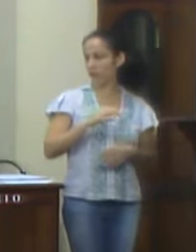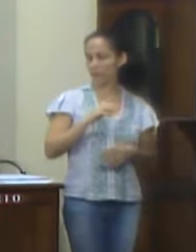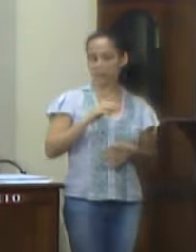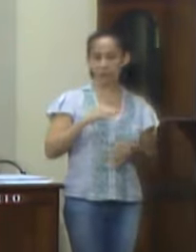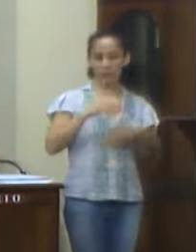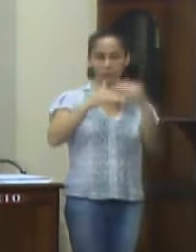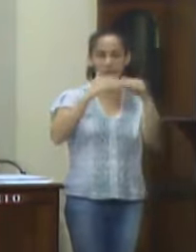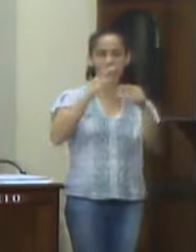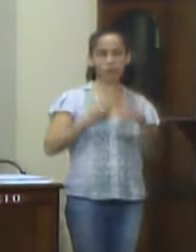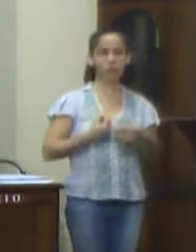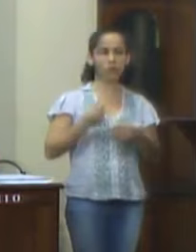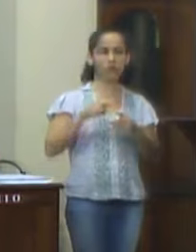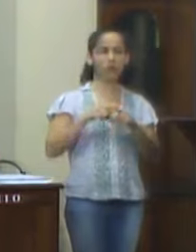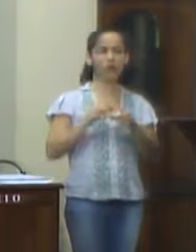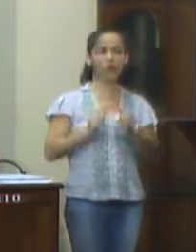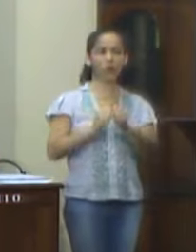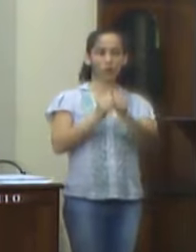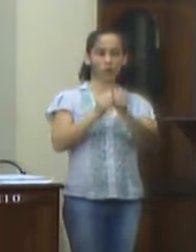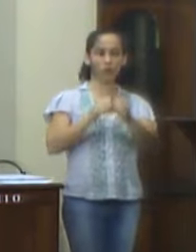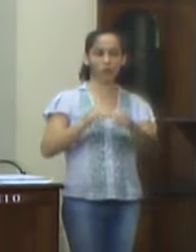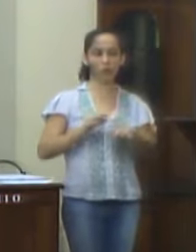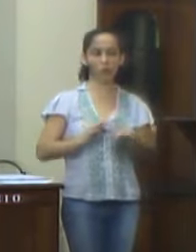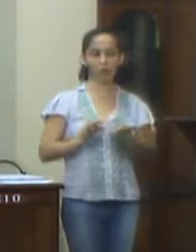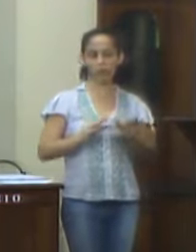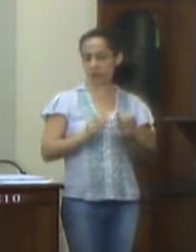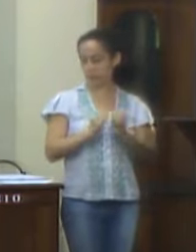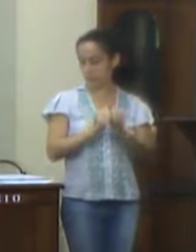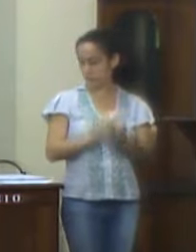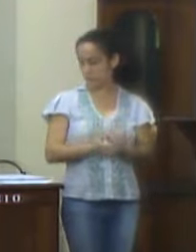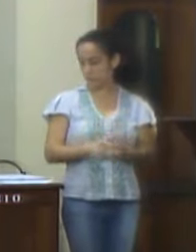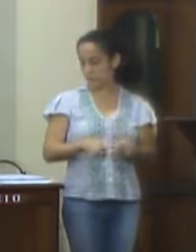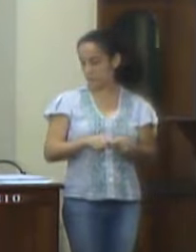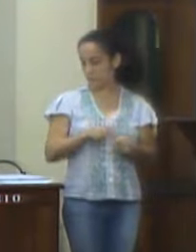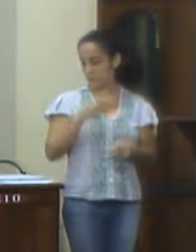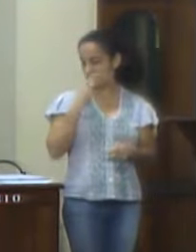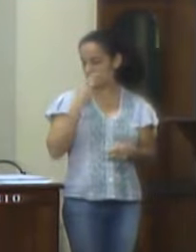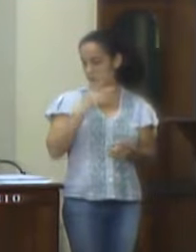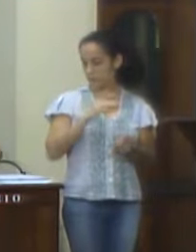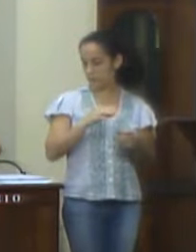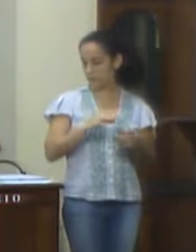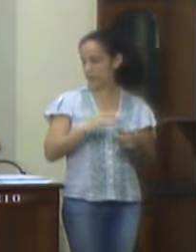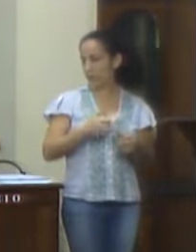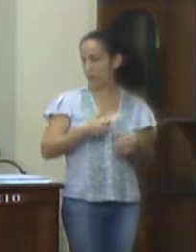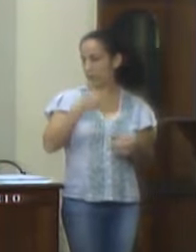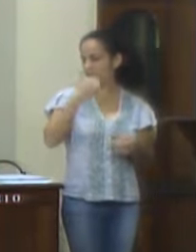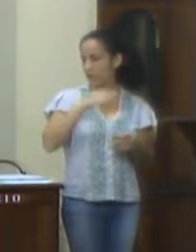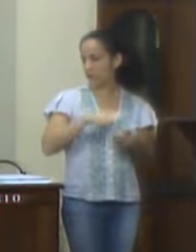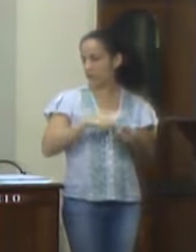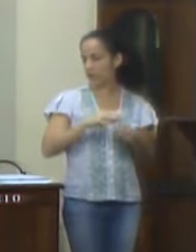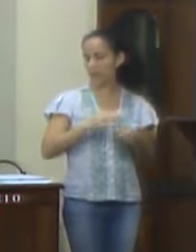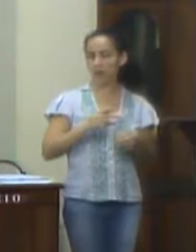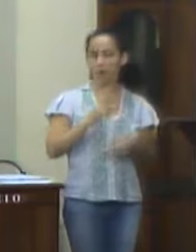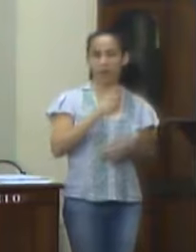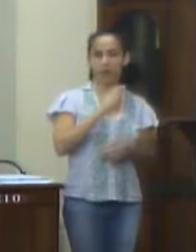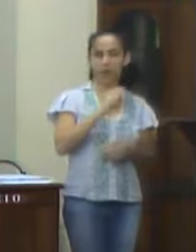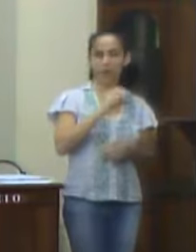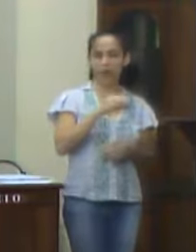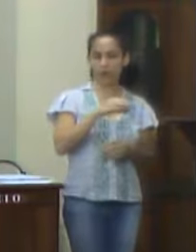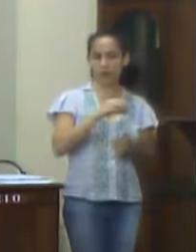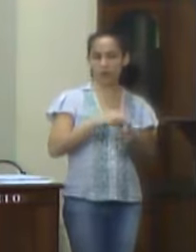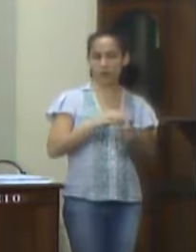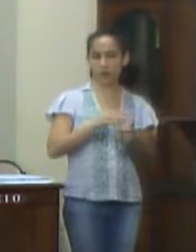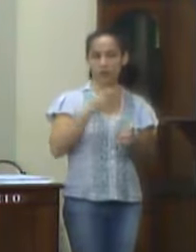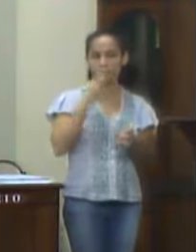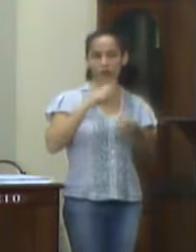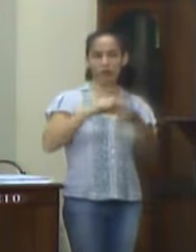Econômico, Ambos encaminhados no presente projeto. Tal medida garantirá o aperfeiçoamento do plano plurianual, além de atender o